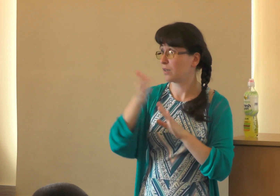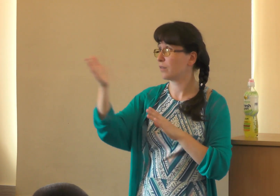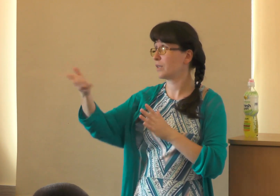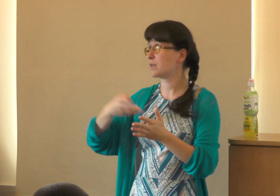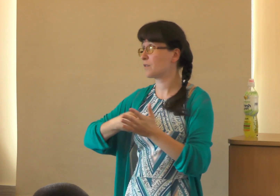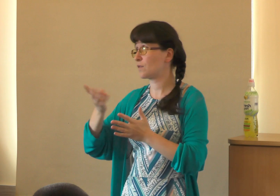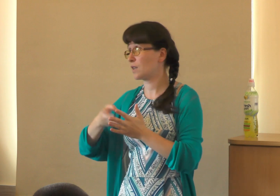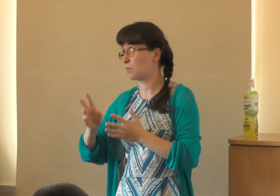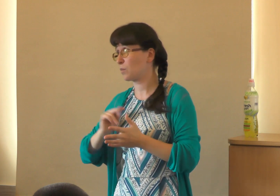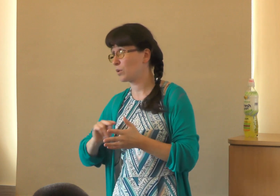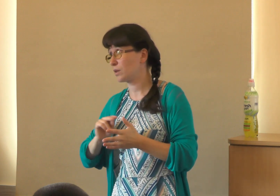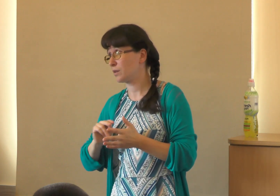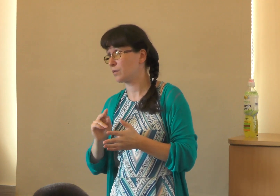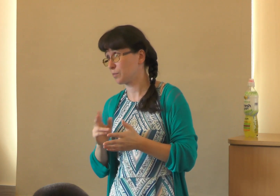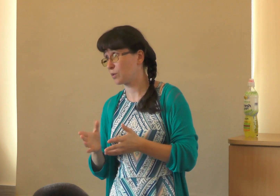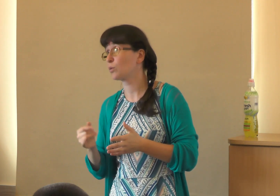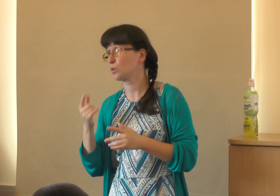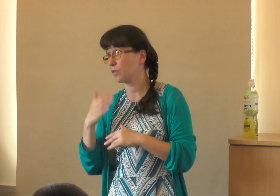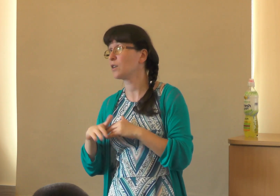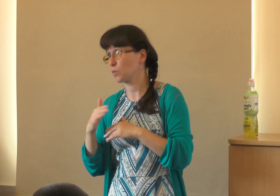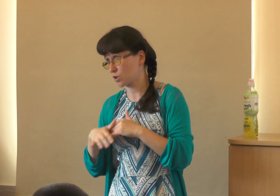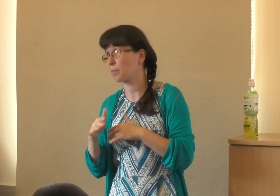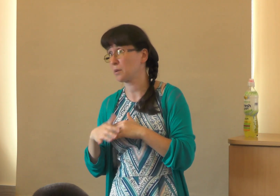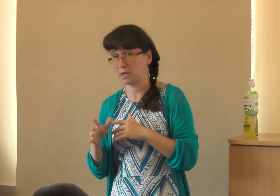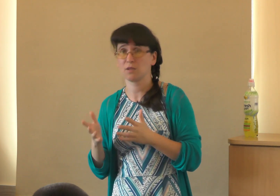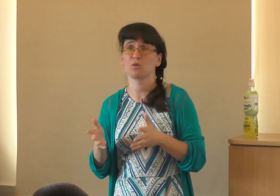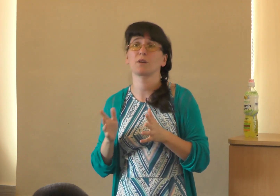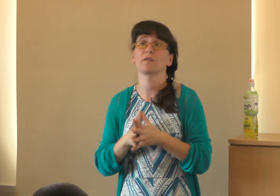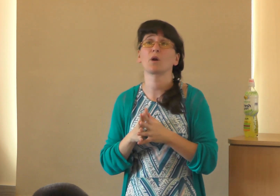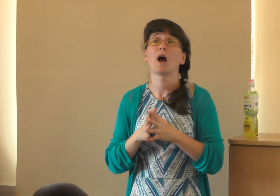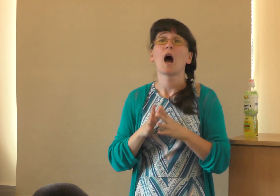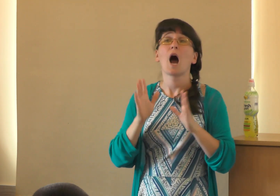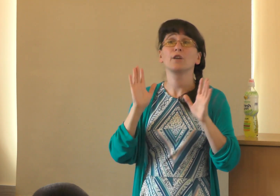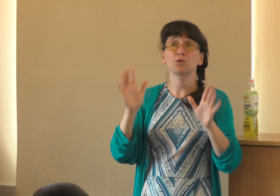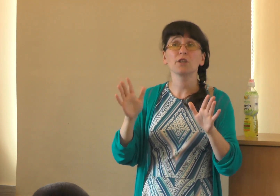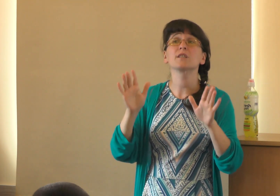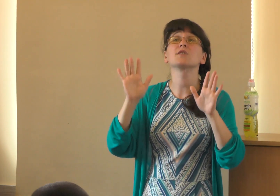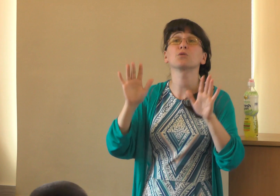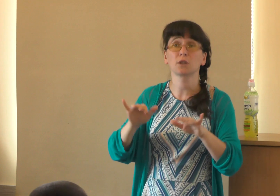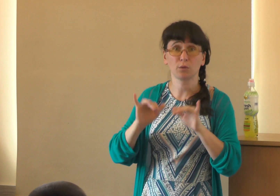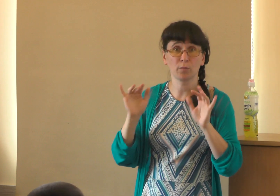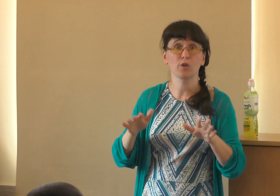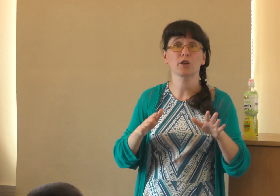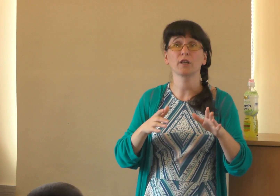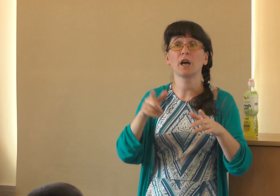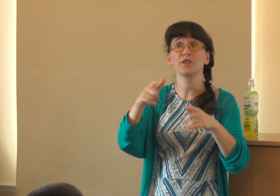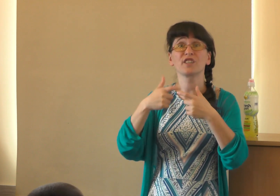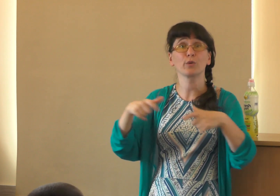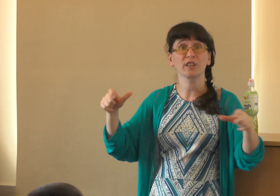Если вы в Швейном работали, то вы немножко понимаете, о чем я говорю. А еще есть еще такое большее, когда они сдают